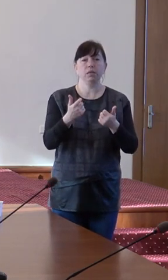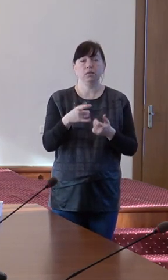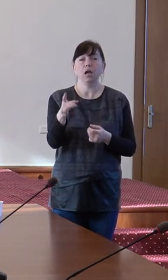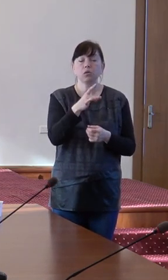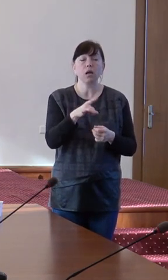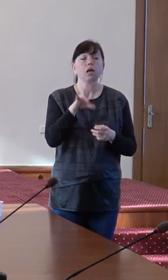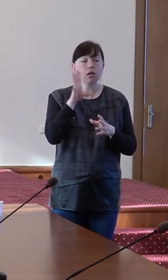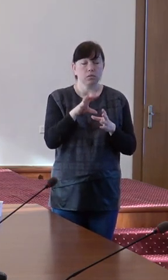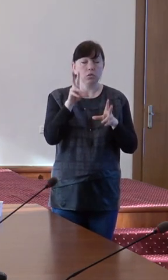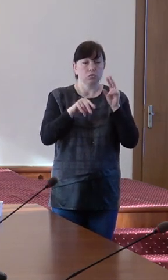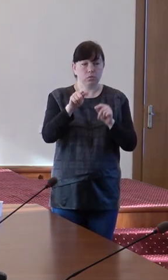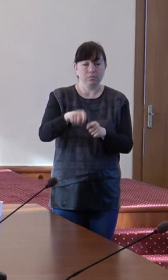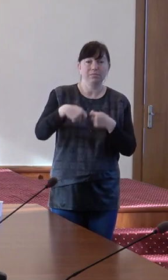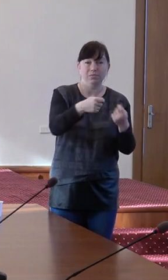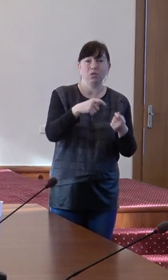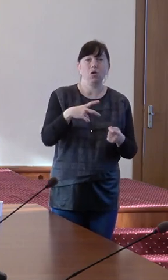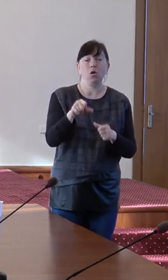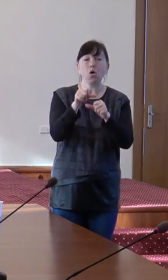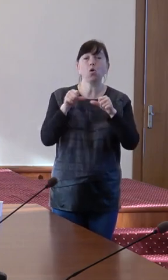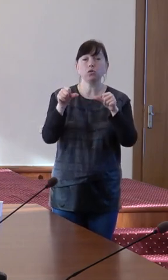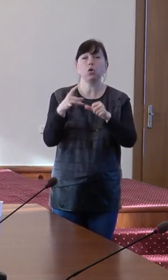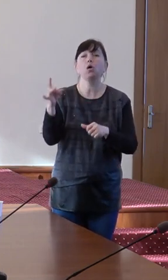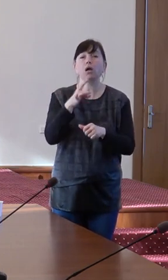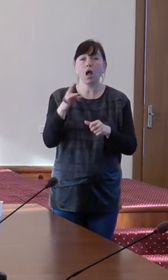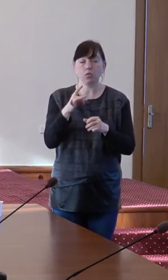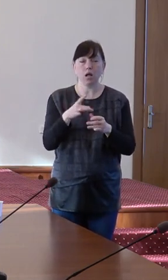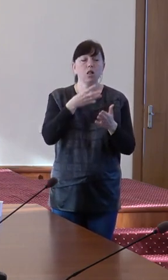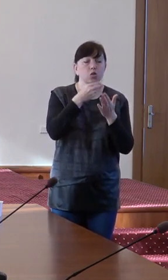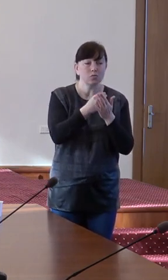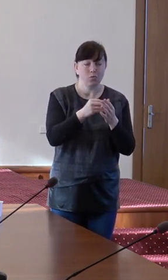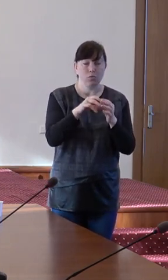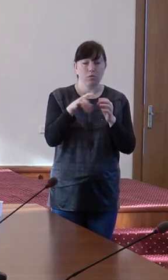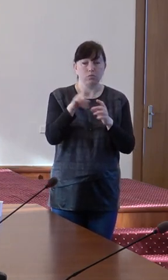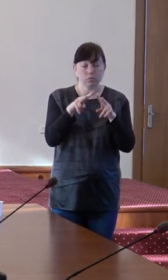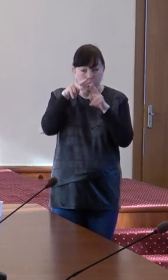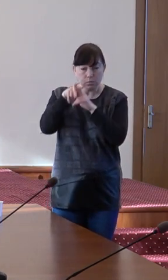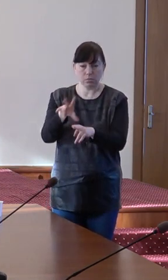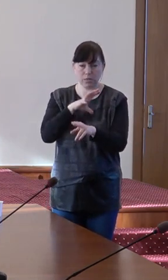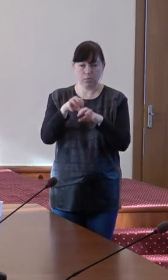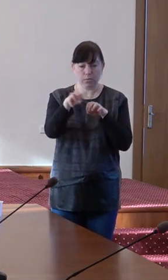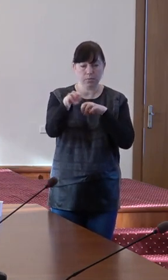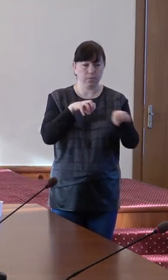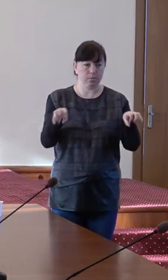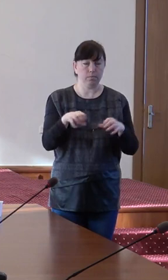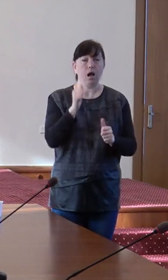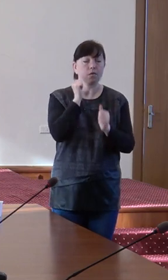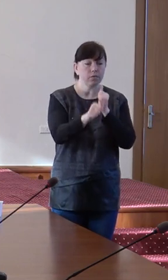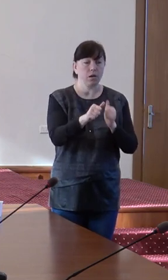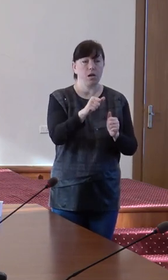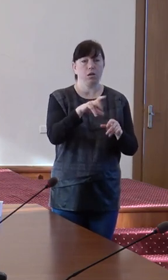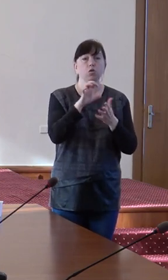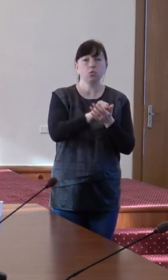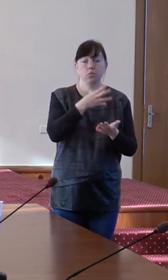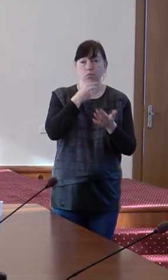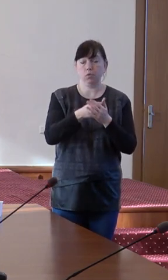competențele Consiliilor Raionale pe dimensiunea asistenței sociale. Pentru a putea